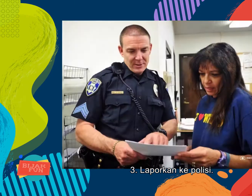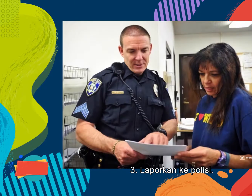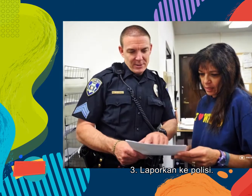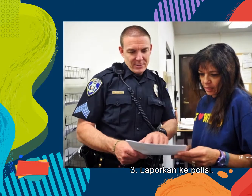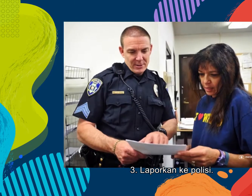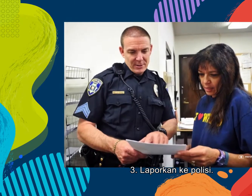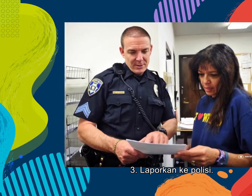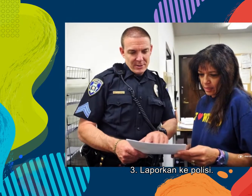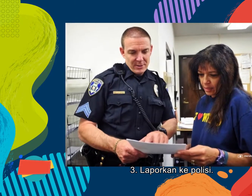Laporkan ke polisi.